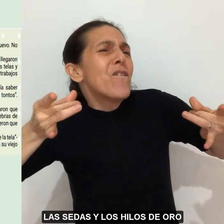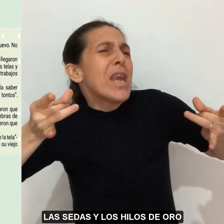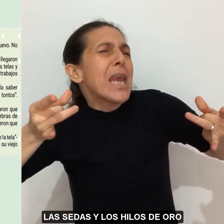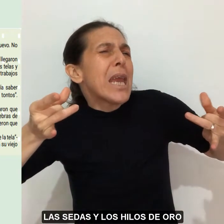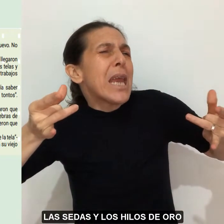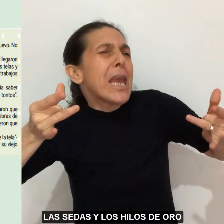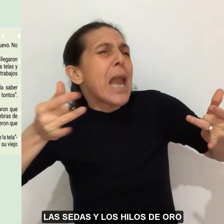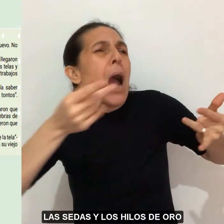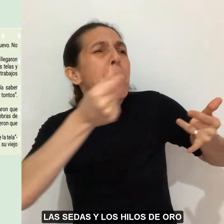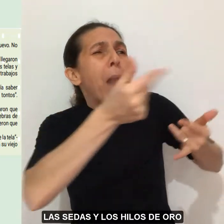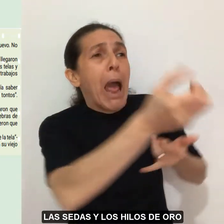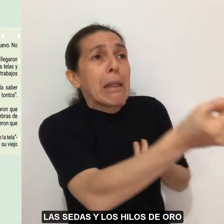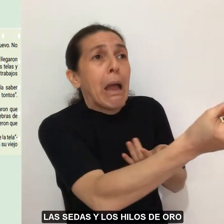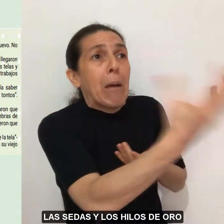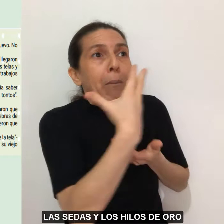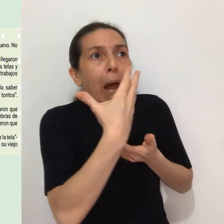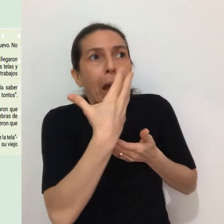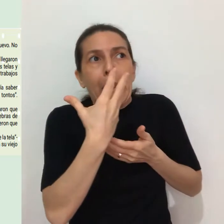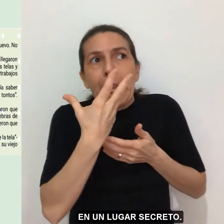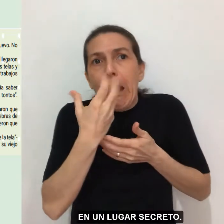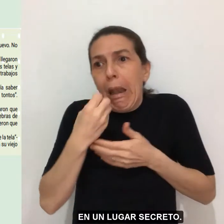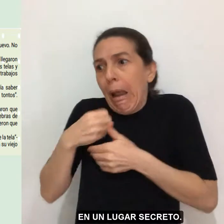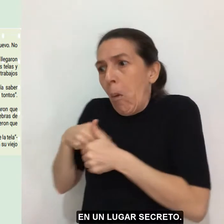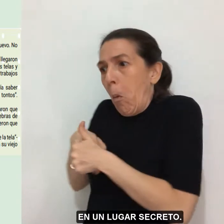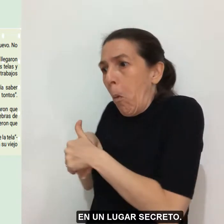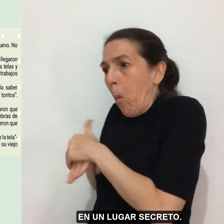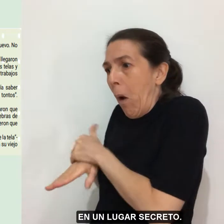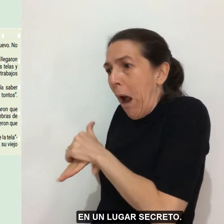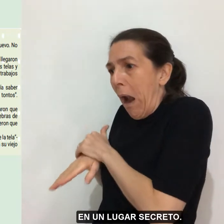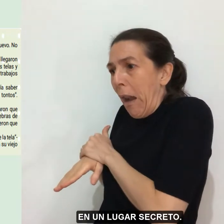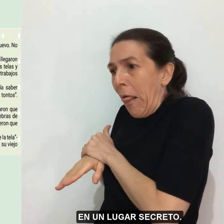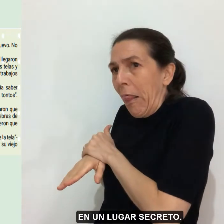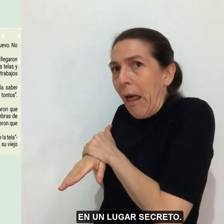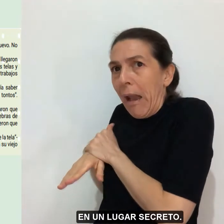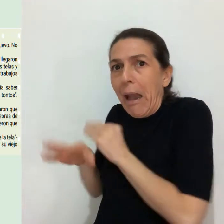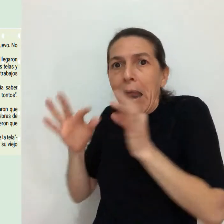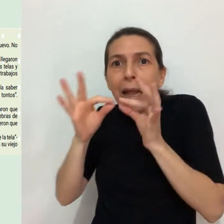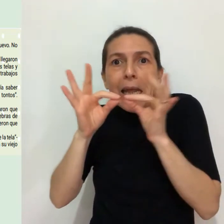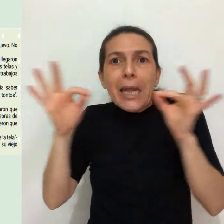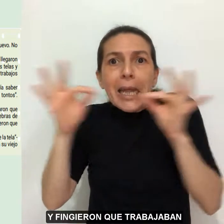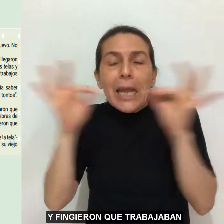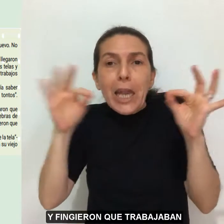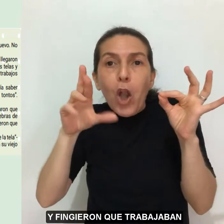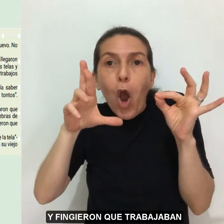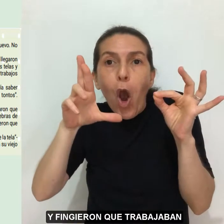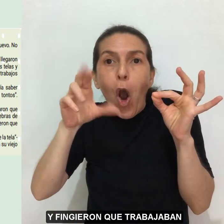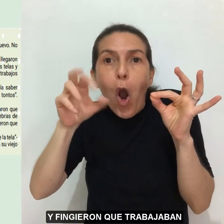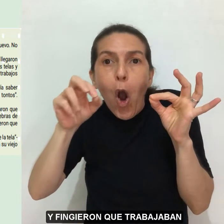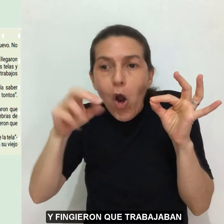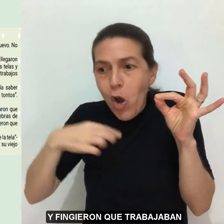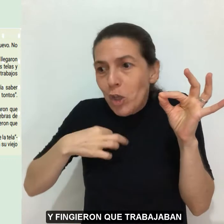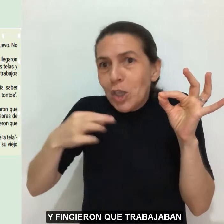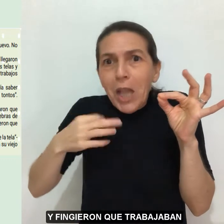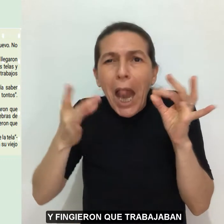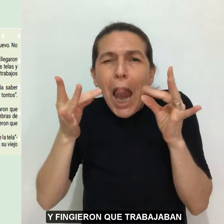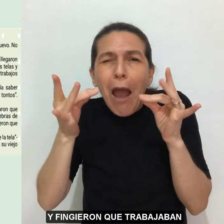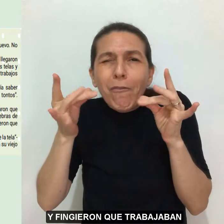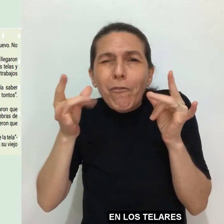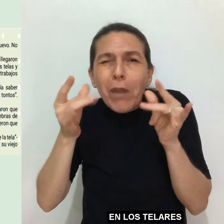y los hilos de oro en un lugar secreto. Y fingieron que trabajaban en